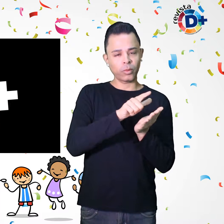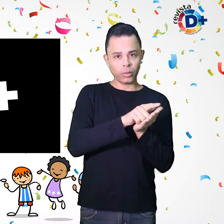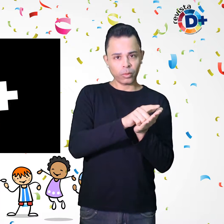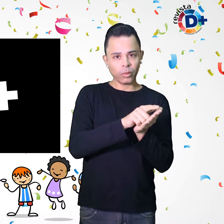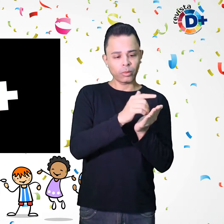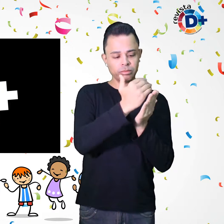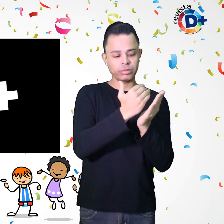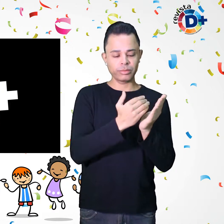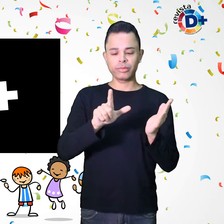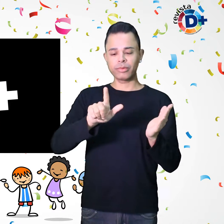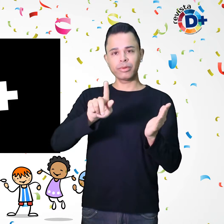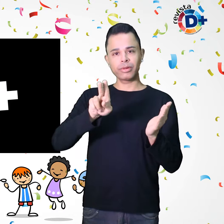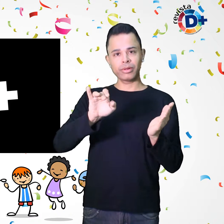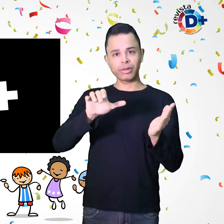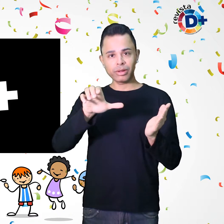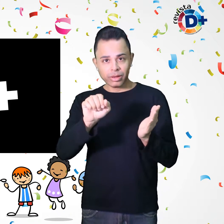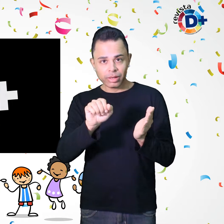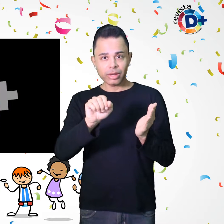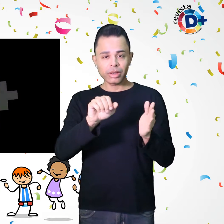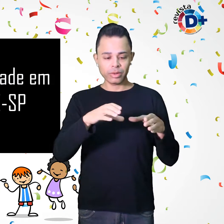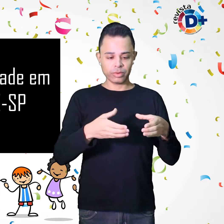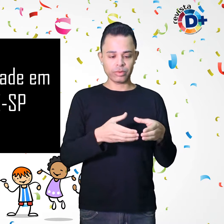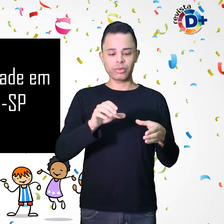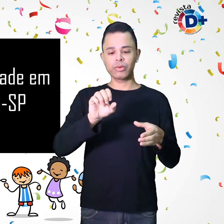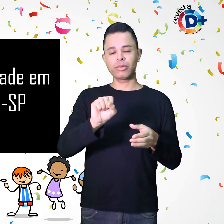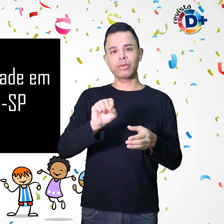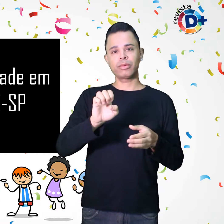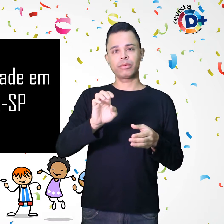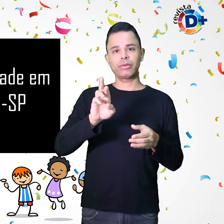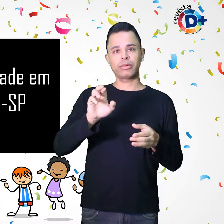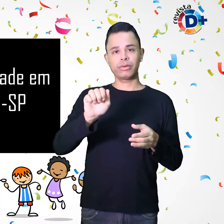SEBRAE SP Acesibilidade em Eventos SEBRAE